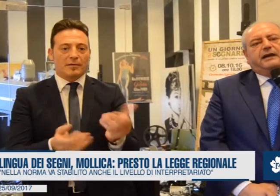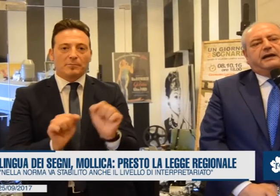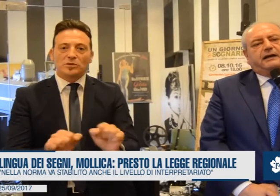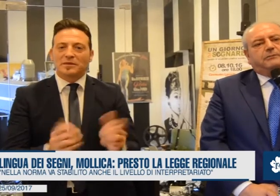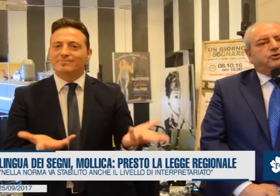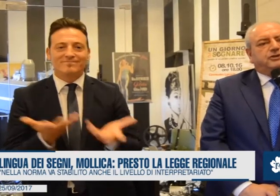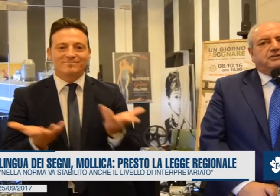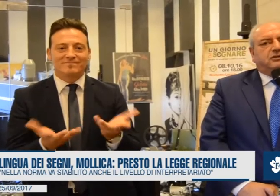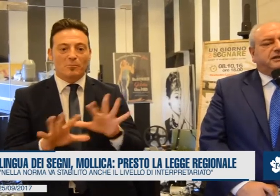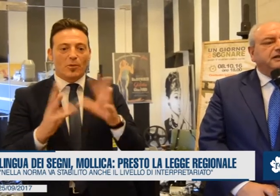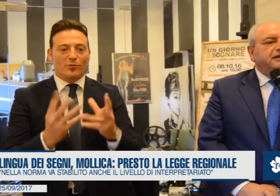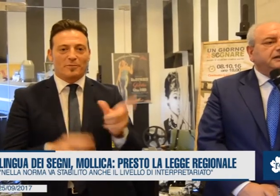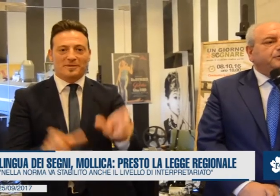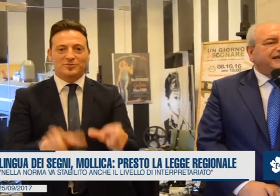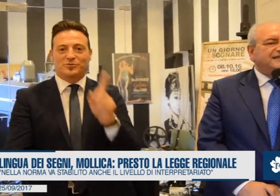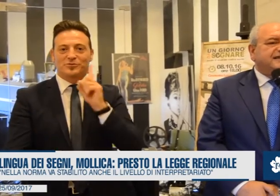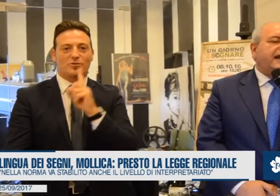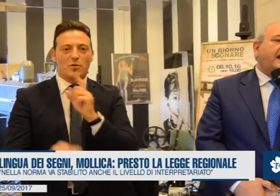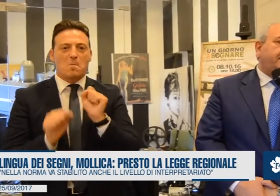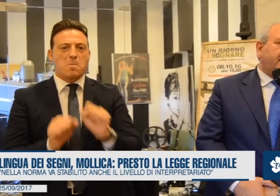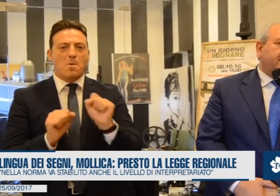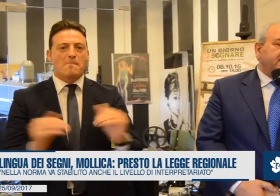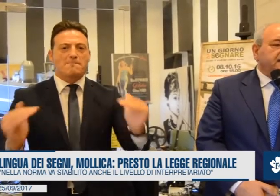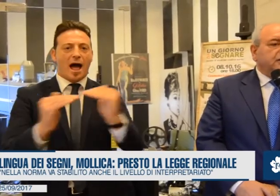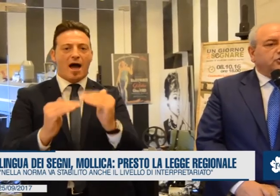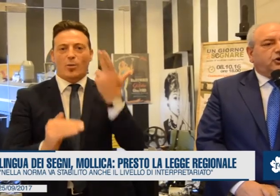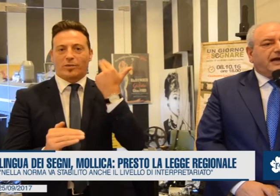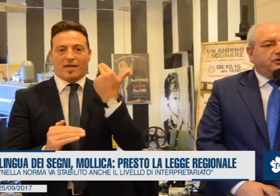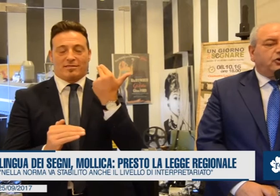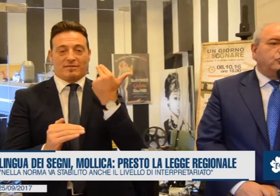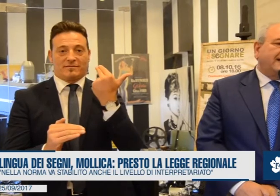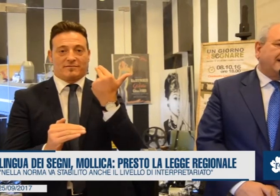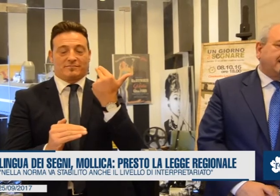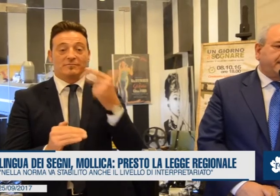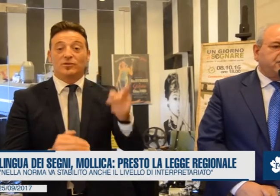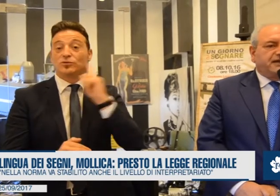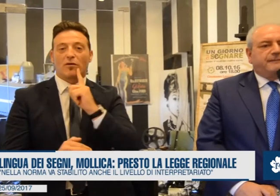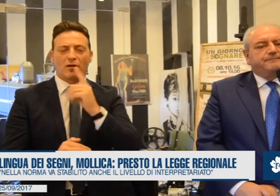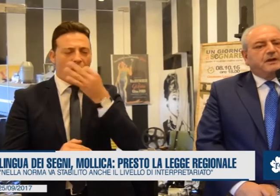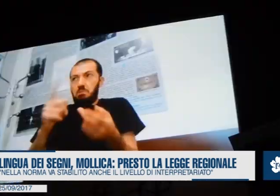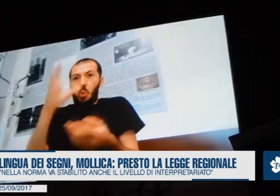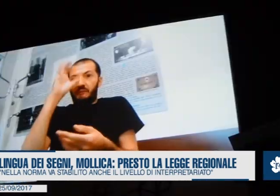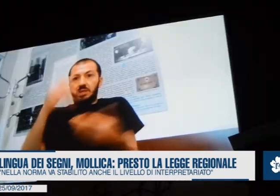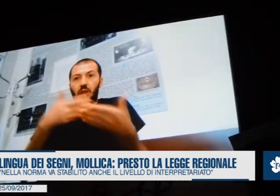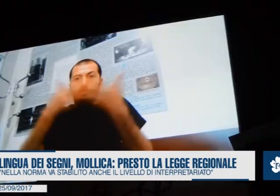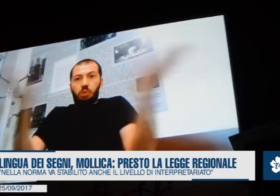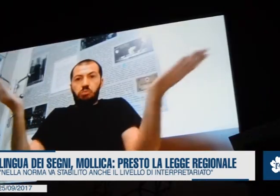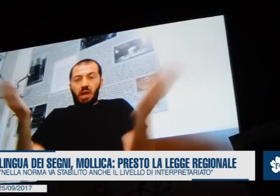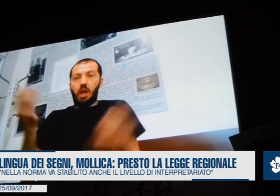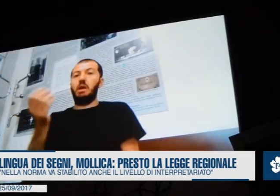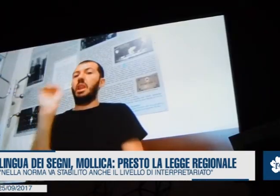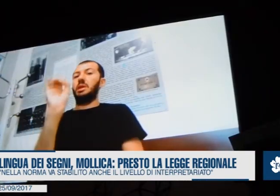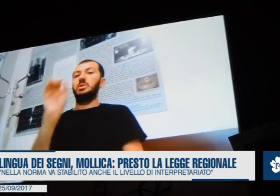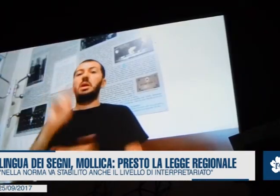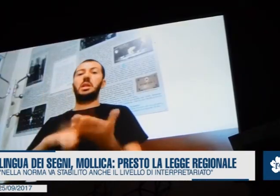del Consiglio regionale, Francesco Mollica, che ha partecipato a Venusa alla prima giornata di Un giorno da segnare, manifestazione